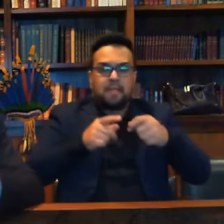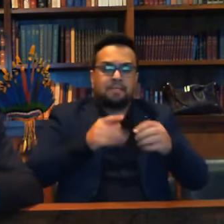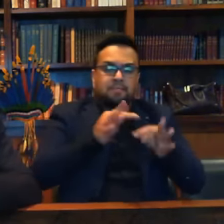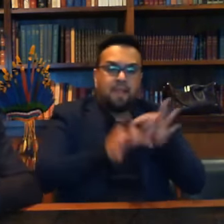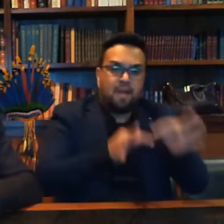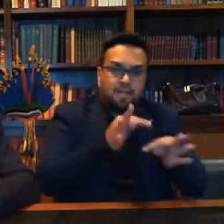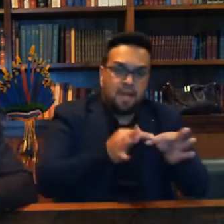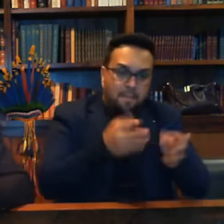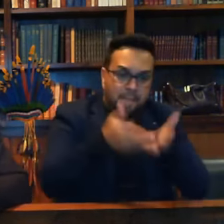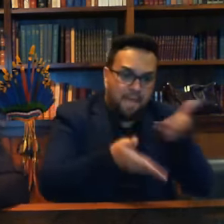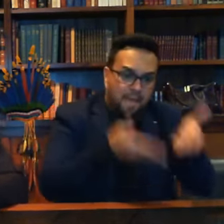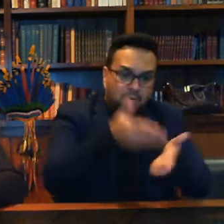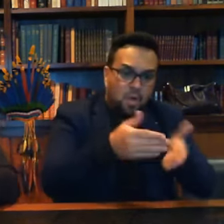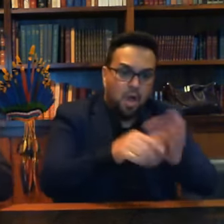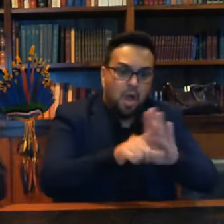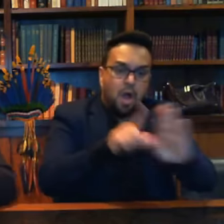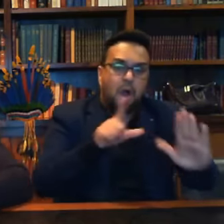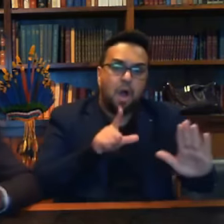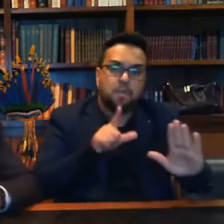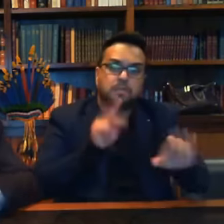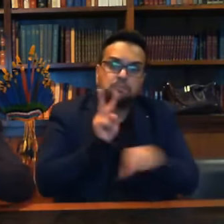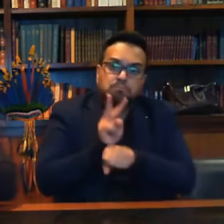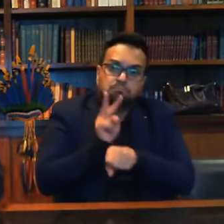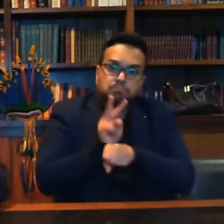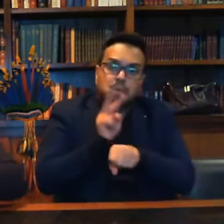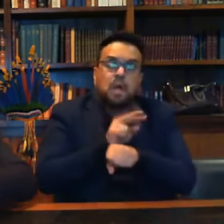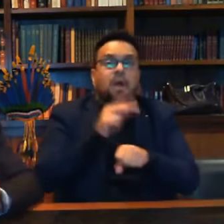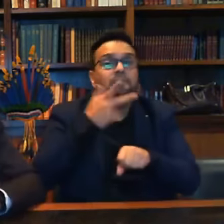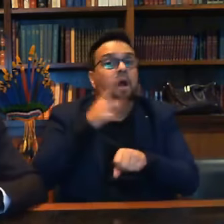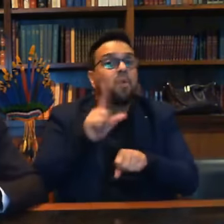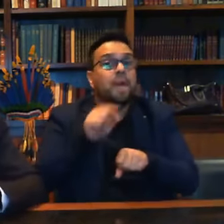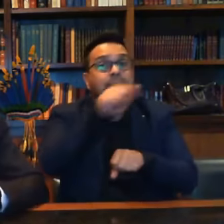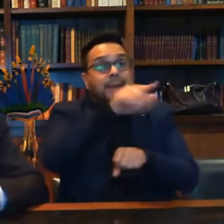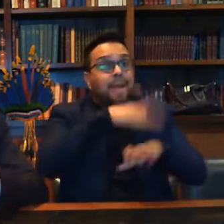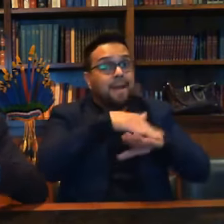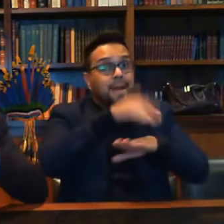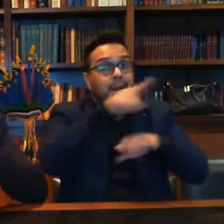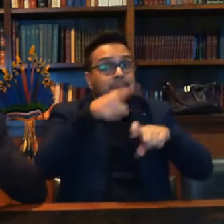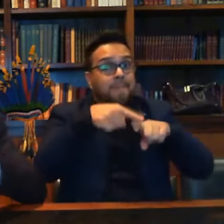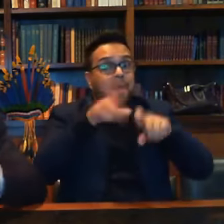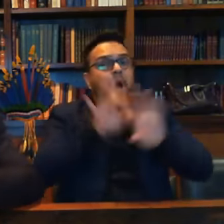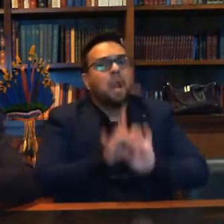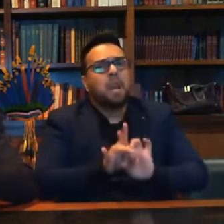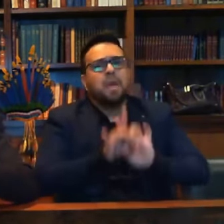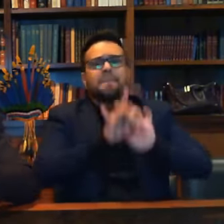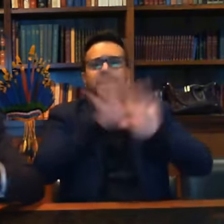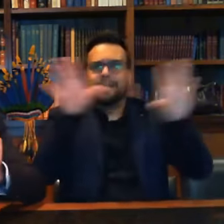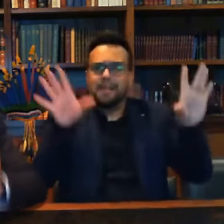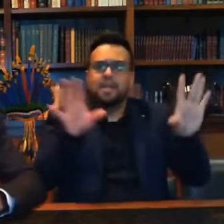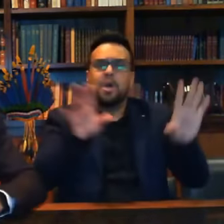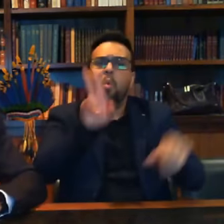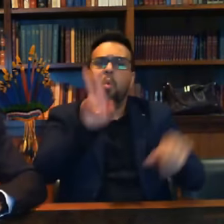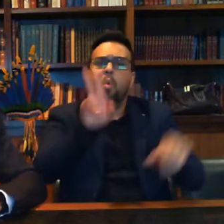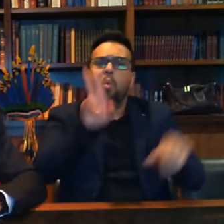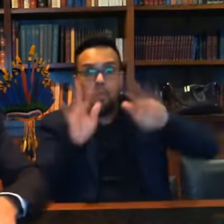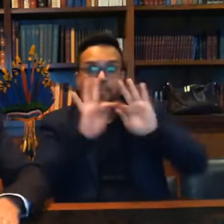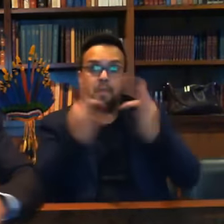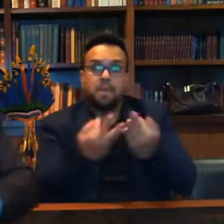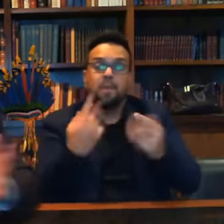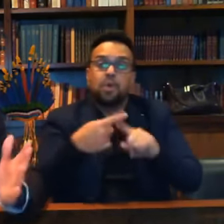Ele diz que ele tem o arbítrio, a liberdade de aplicar o medicamento